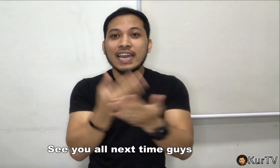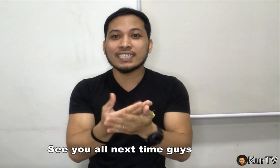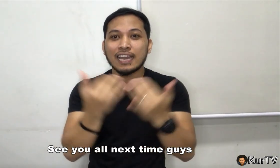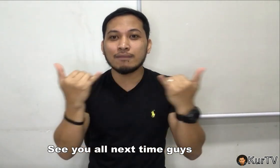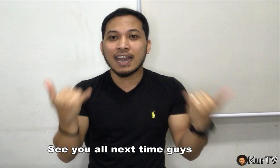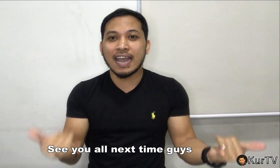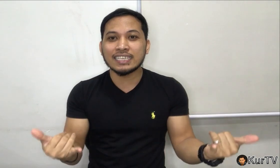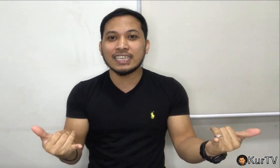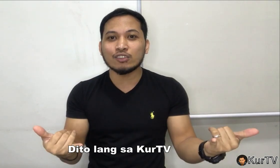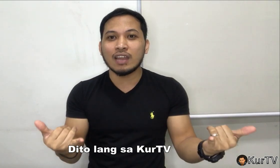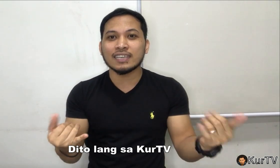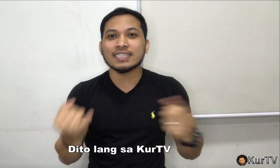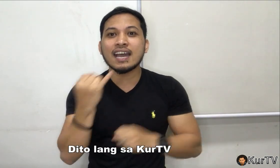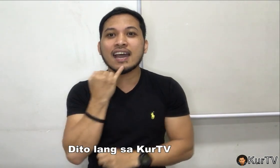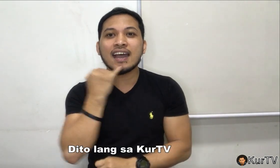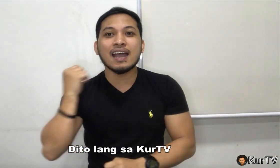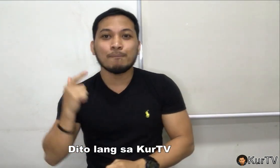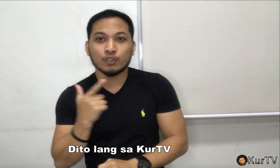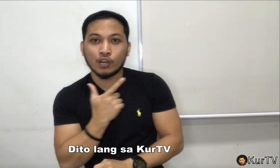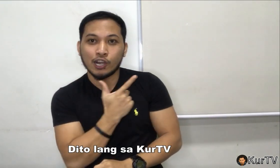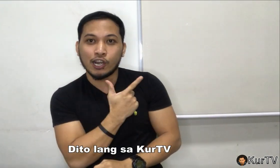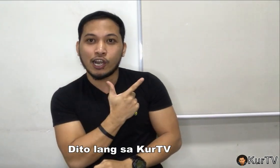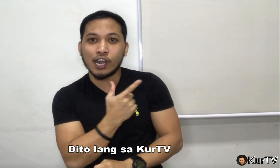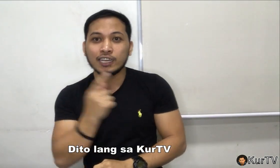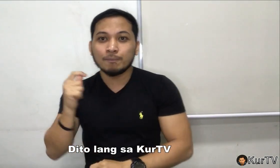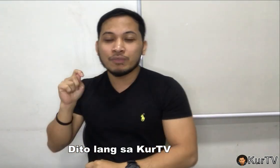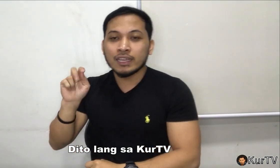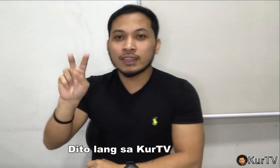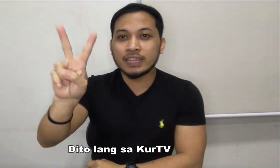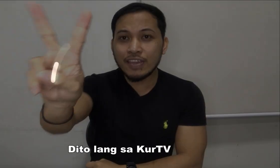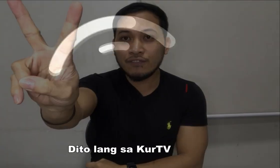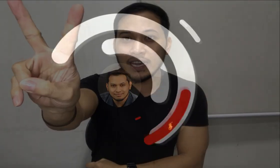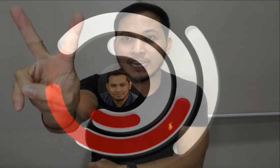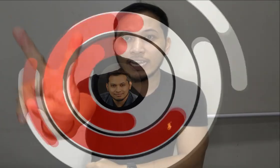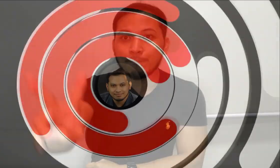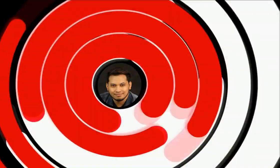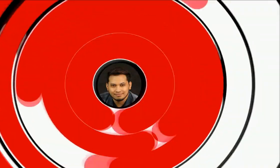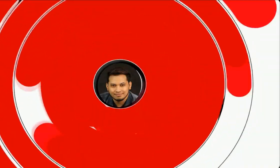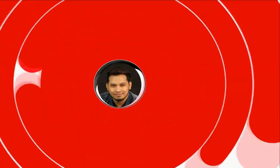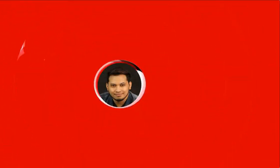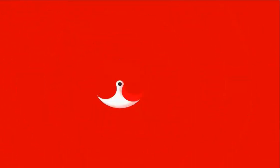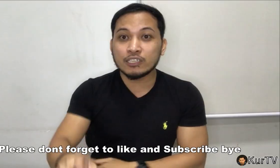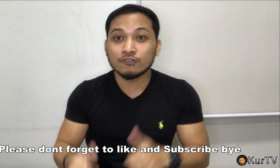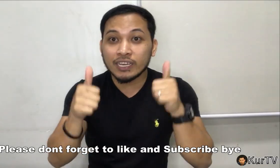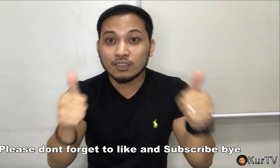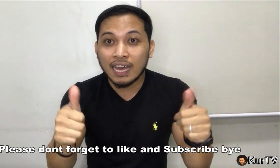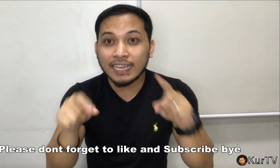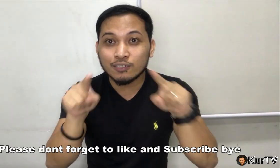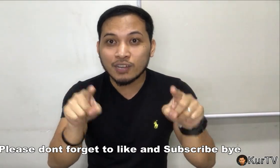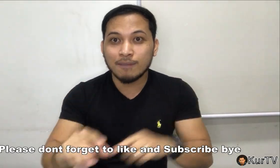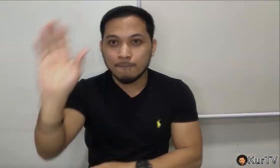next time, guys, dito lang sa Curp TV. Please don't forget to like and subscribe. Bye.